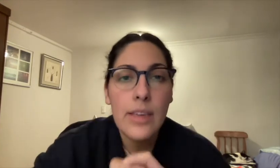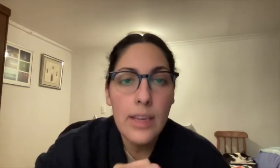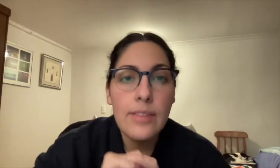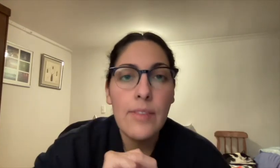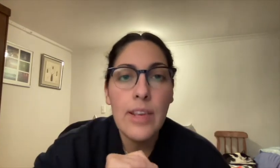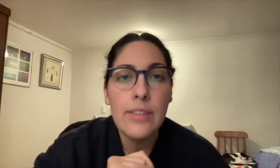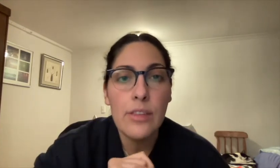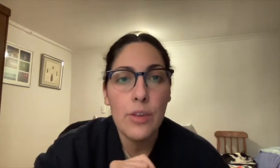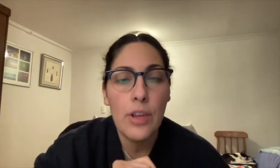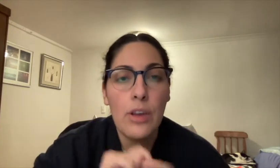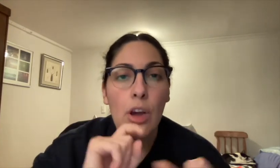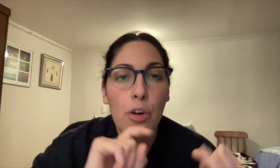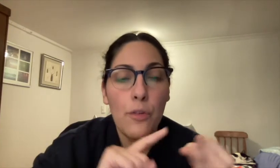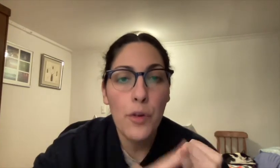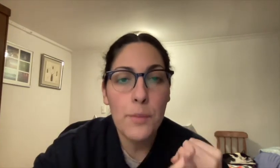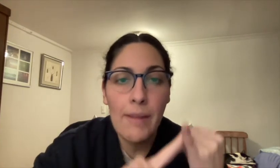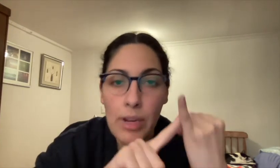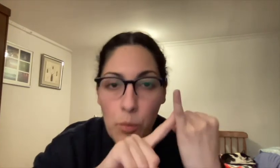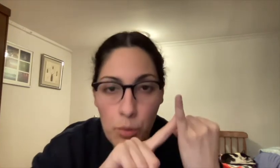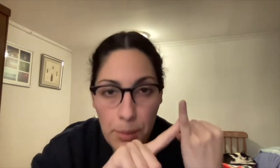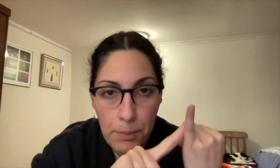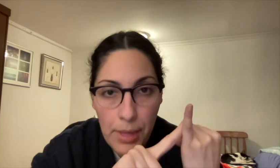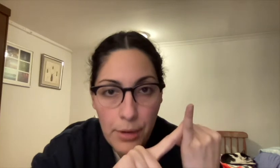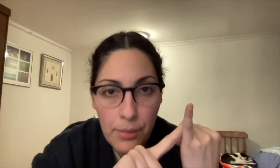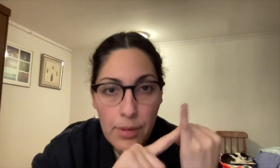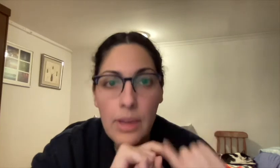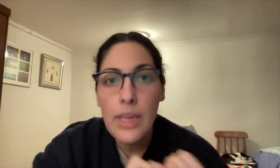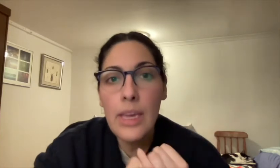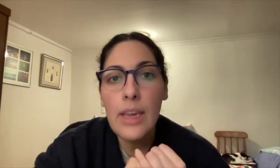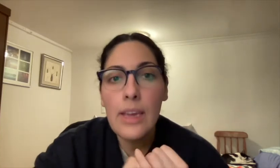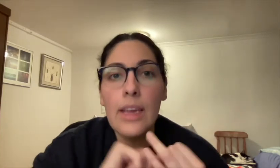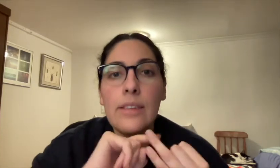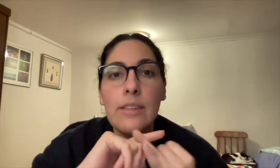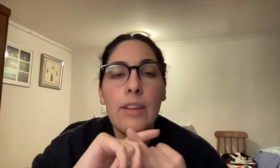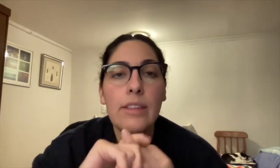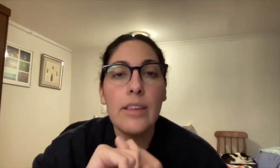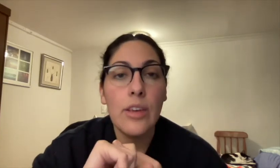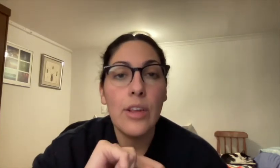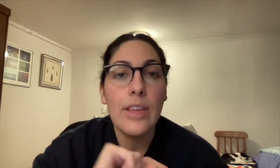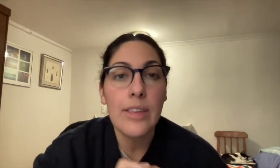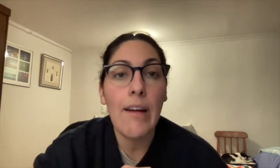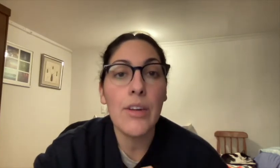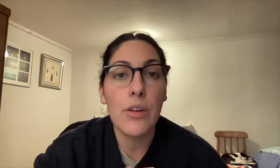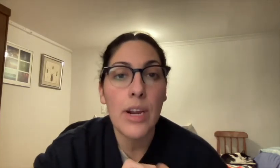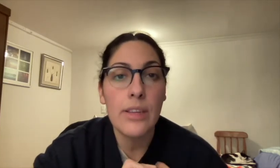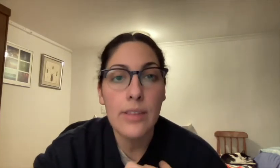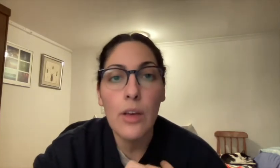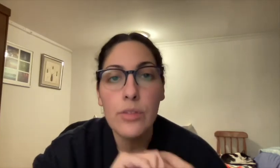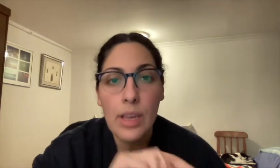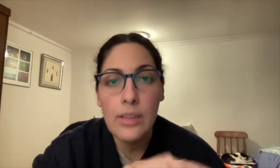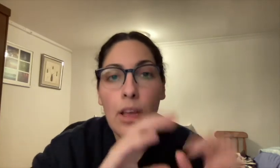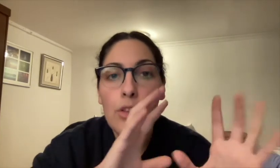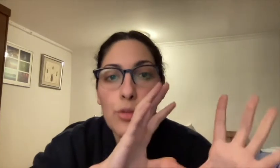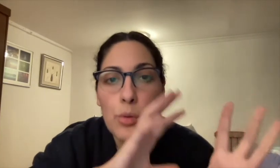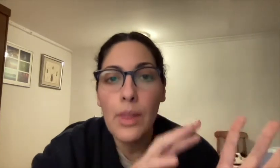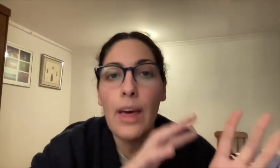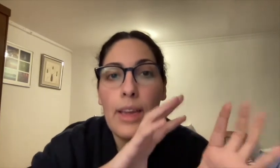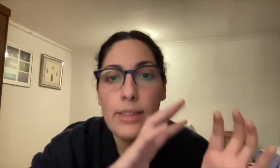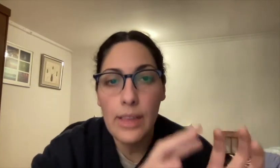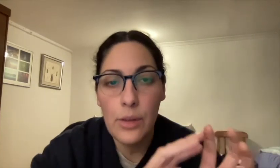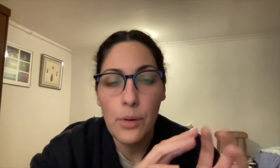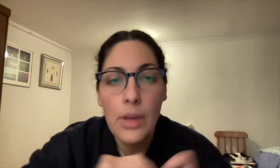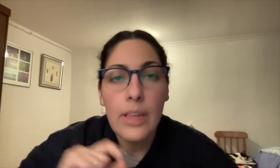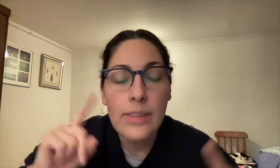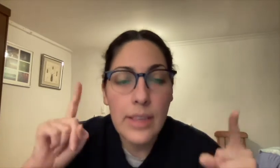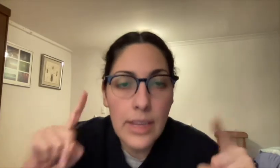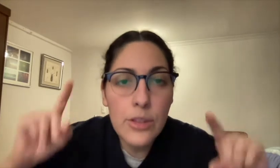qué civilizaciones conformaban un imperio y qué civilizaciones estaban organizados en ciudades